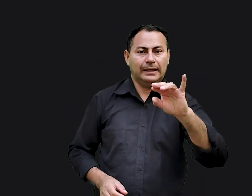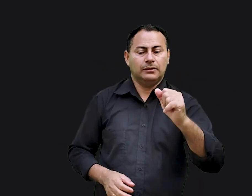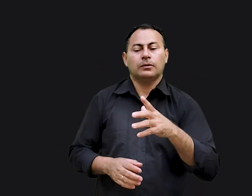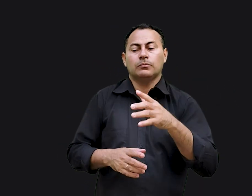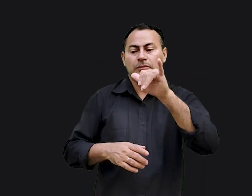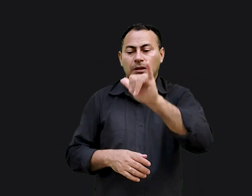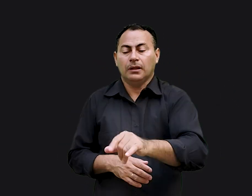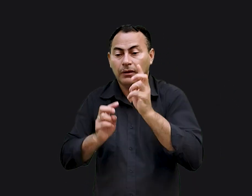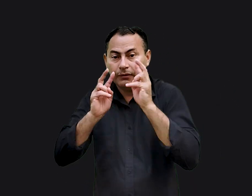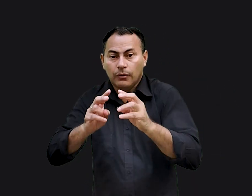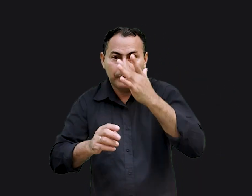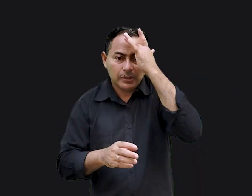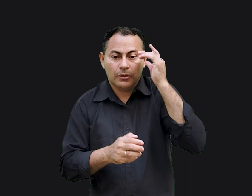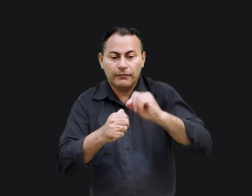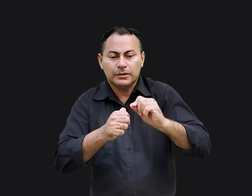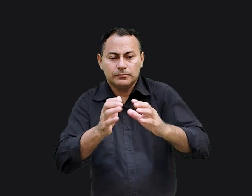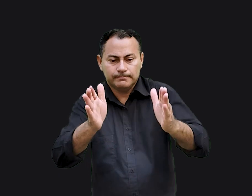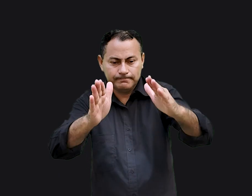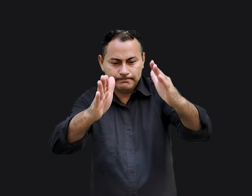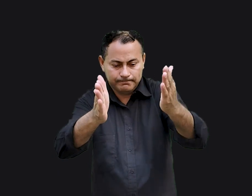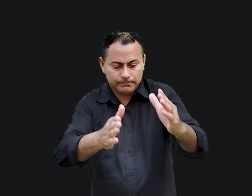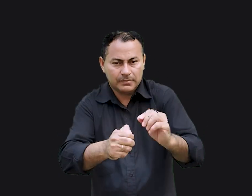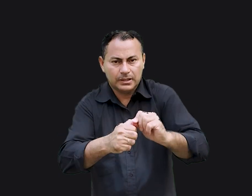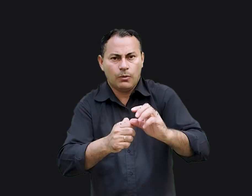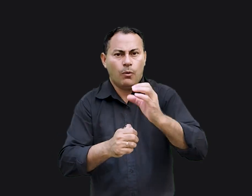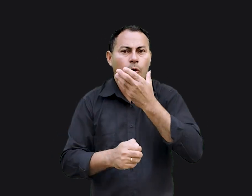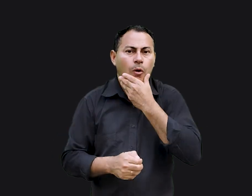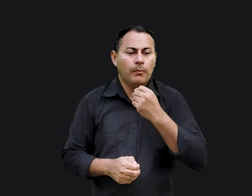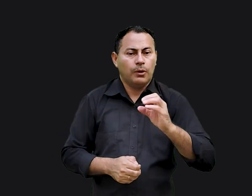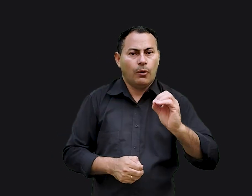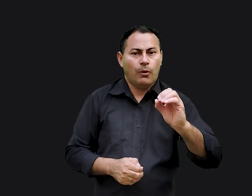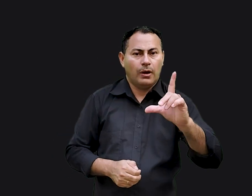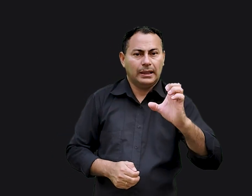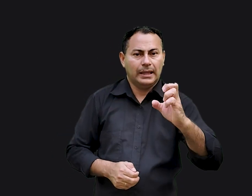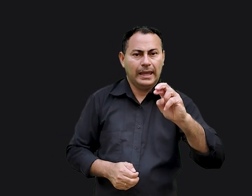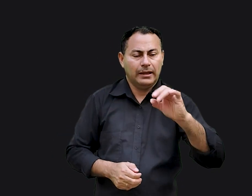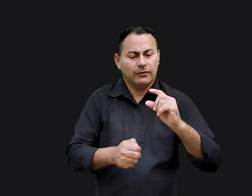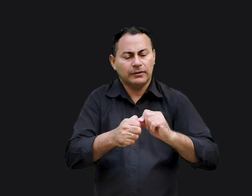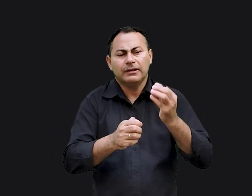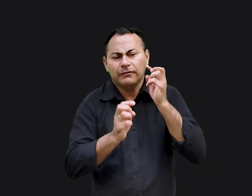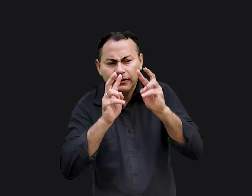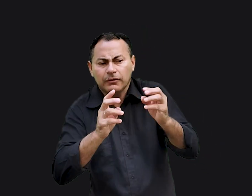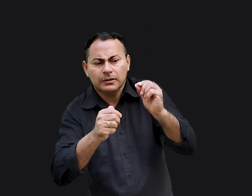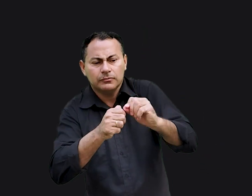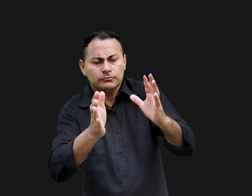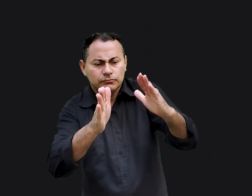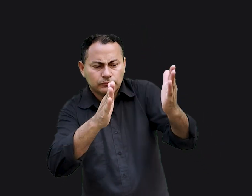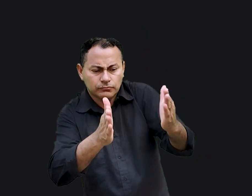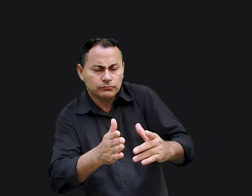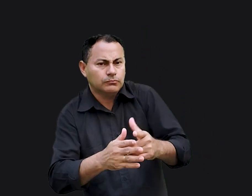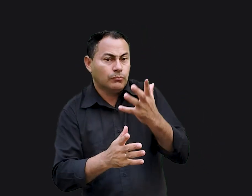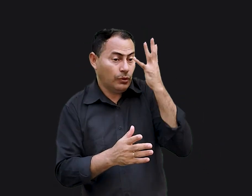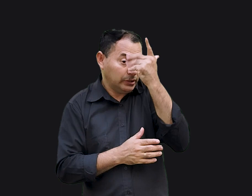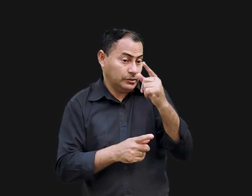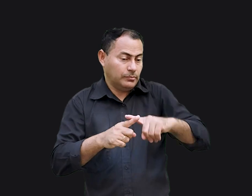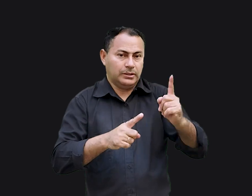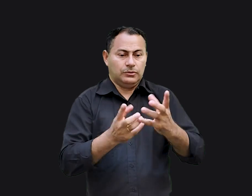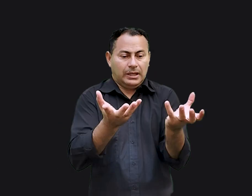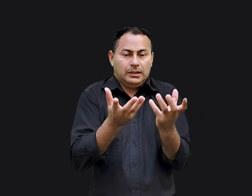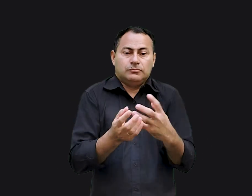E enquanto ele estava lá, ele viu o oleiro fazer um vaso. O oleiro estava tentando fazer um vaso bonito, mas não estava